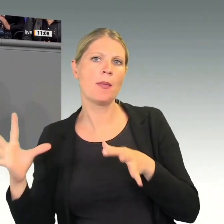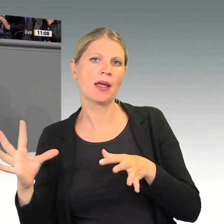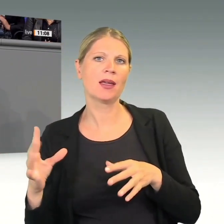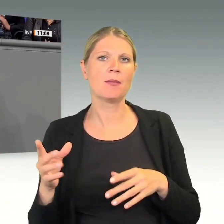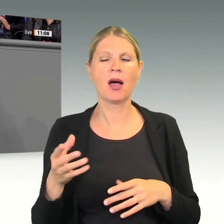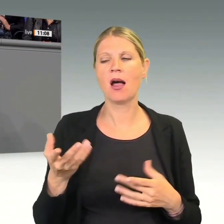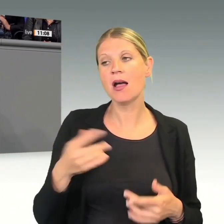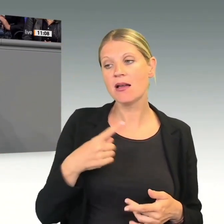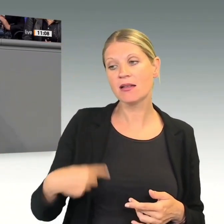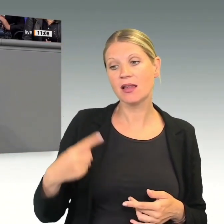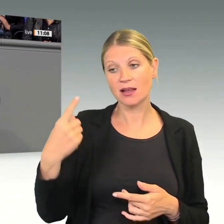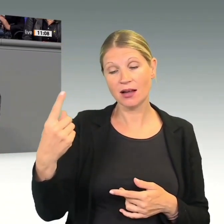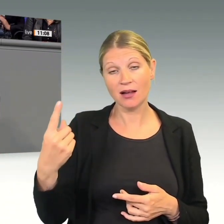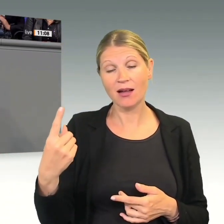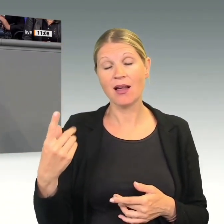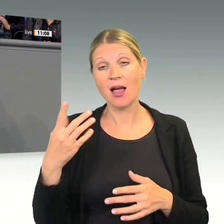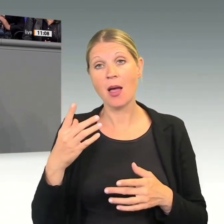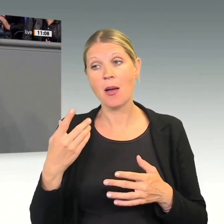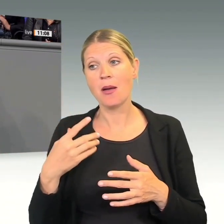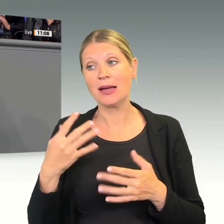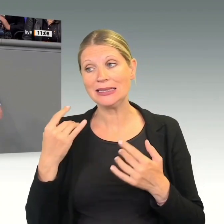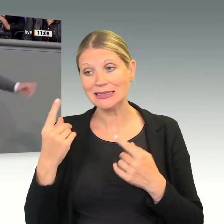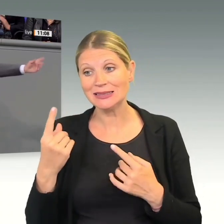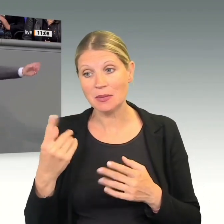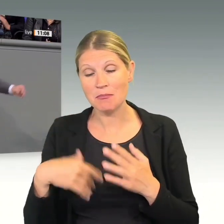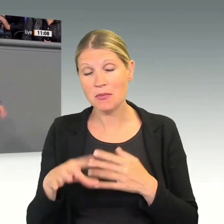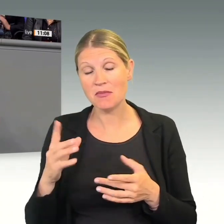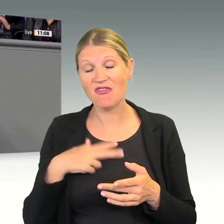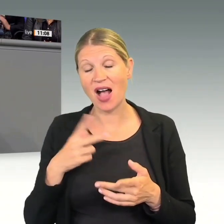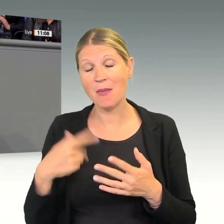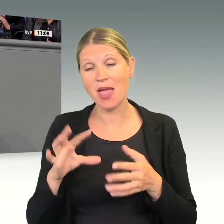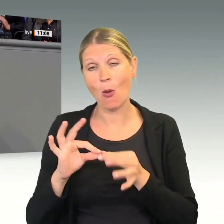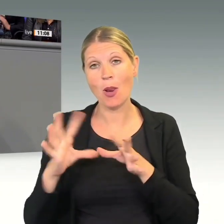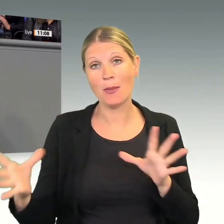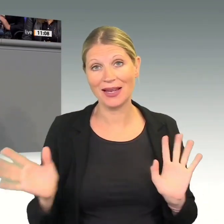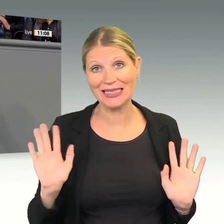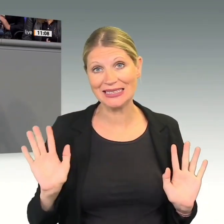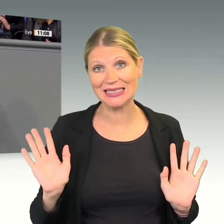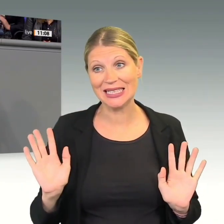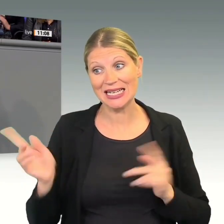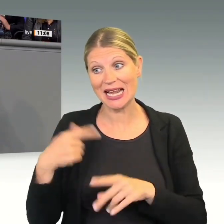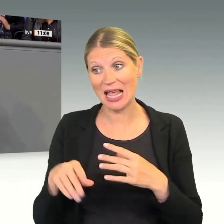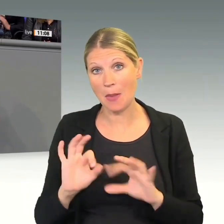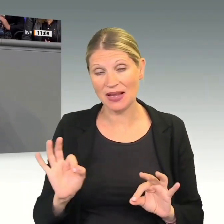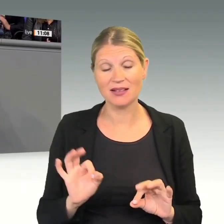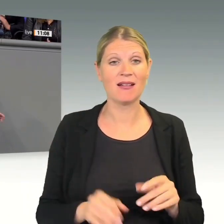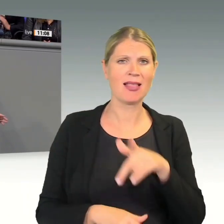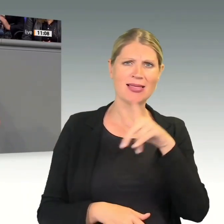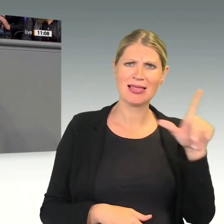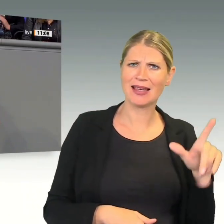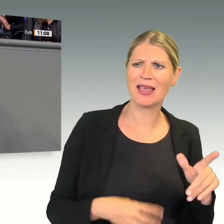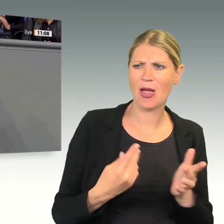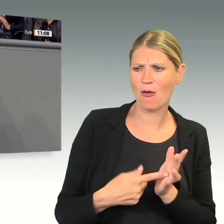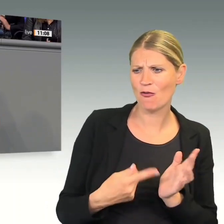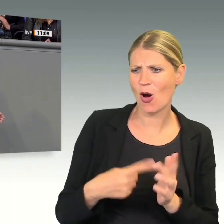Das Gegenteil wäre besser. Die Linke fordert ernsthaft, die Verhandlungen mit dem